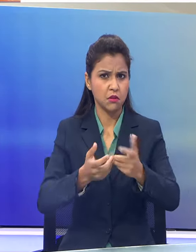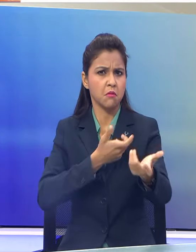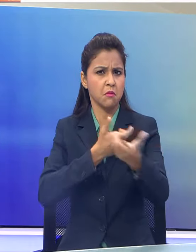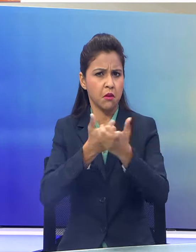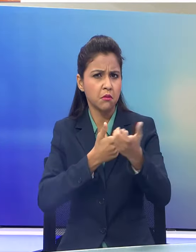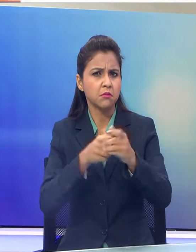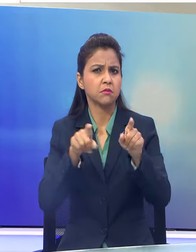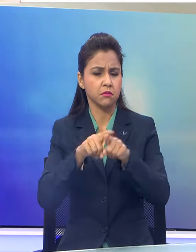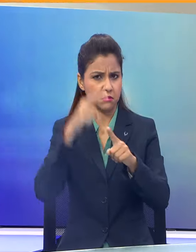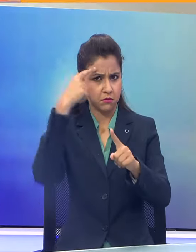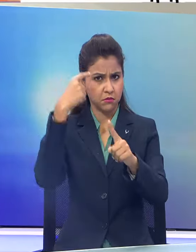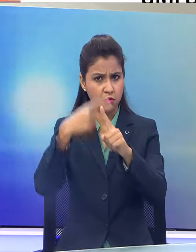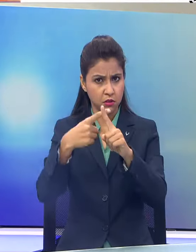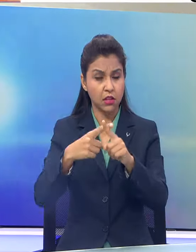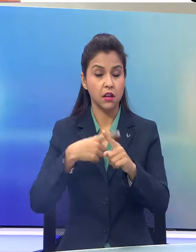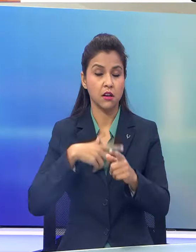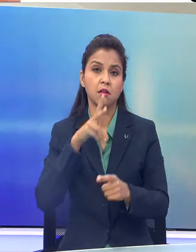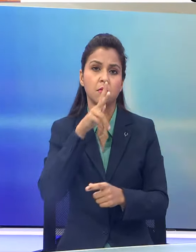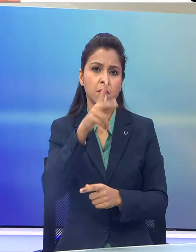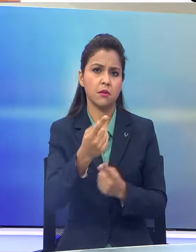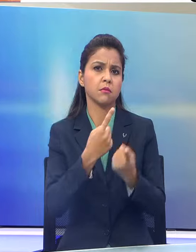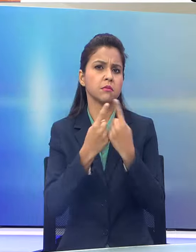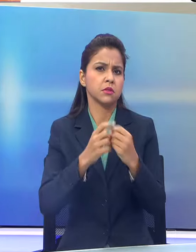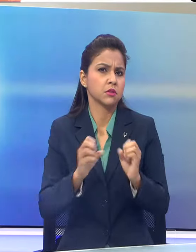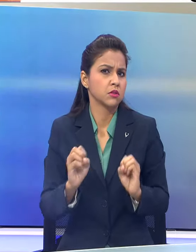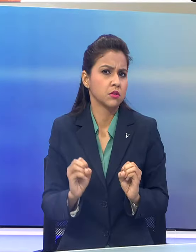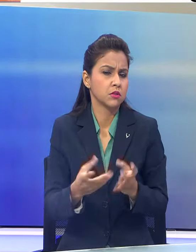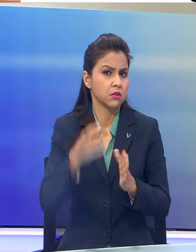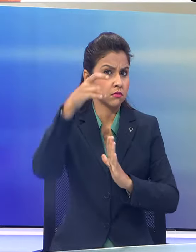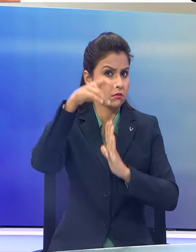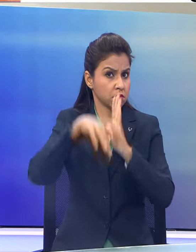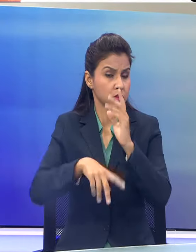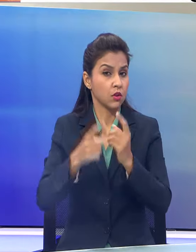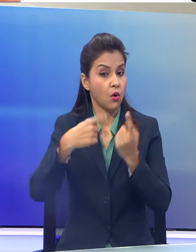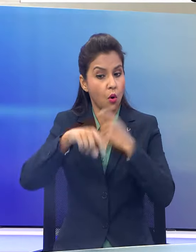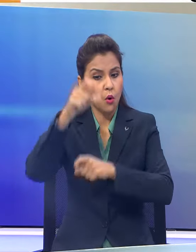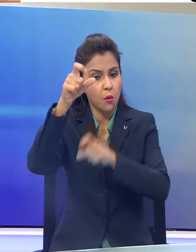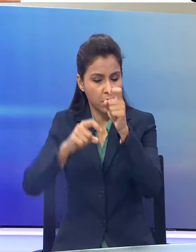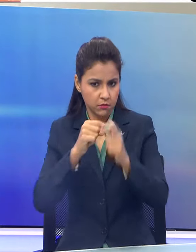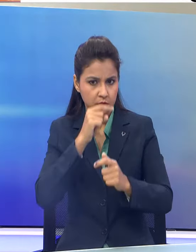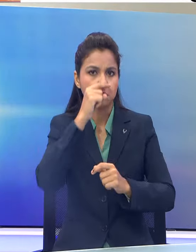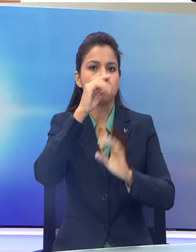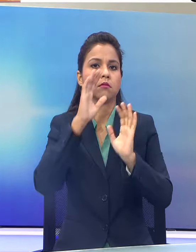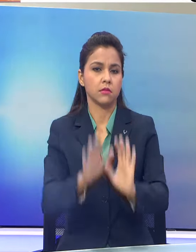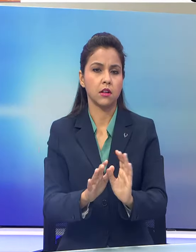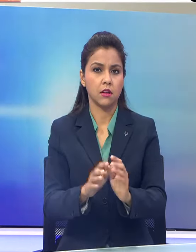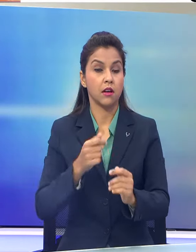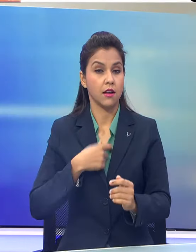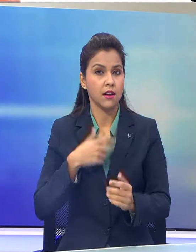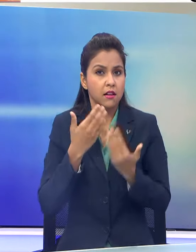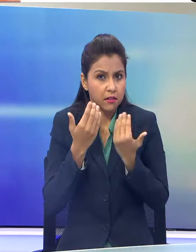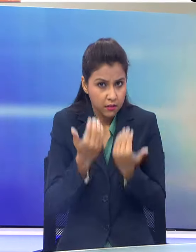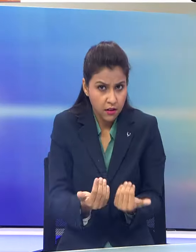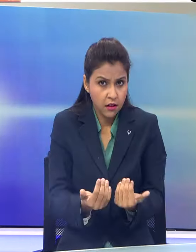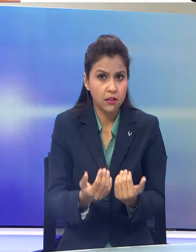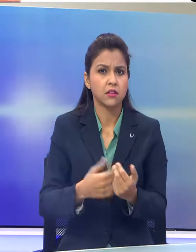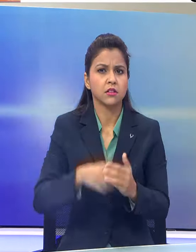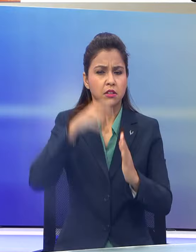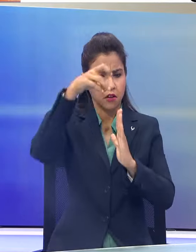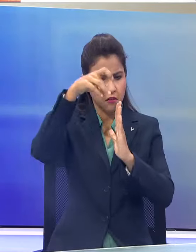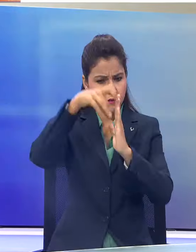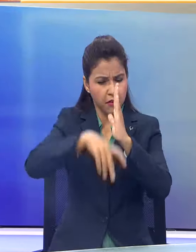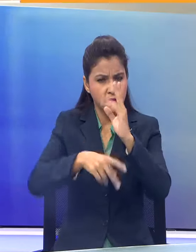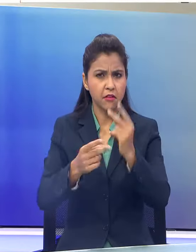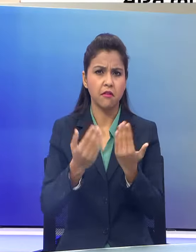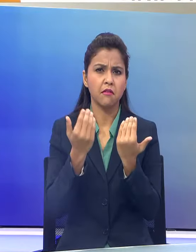हाला कि अगर मैं खास दोर पर इस मुद्धे पर चर्चा शुरू करूंगा तो इससे लोगों को गर्व होगा हाला कि मैं अभी इसके विवरंड के